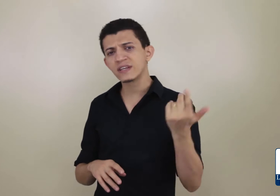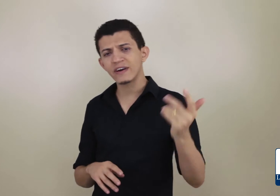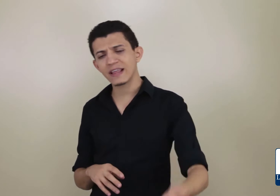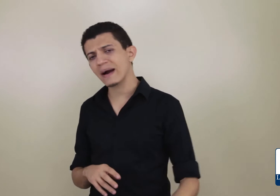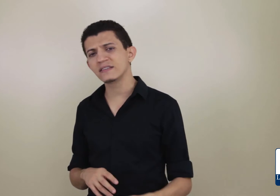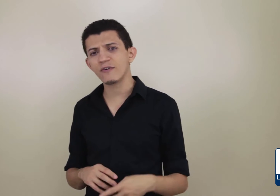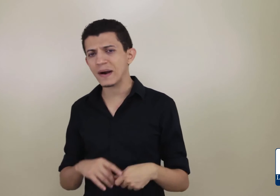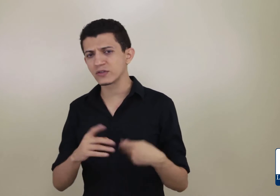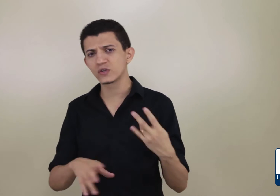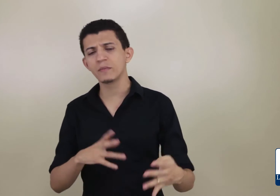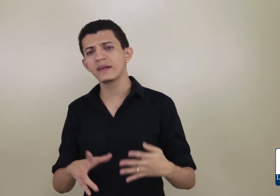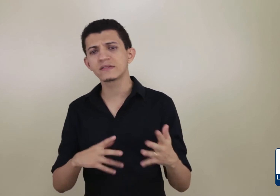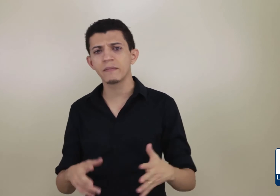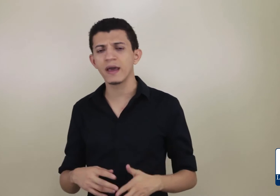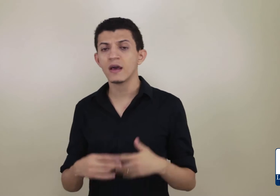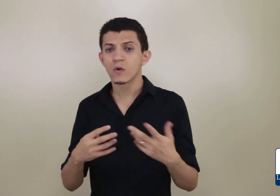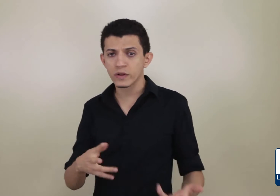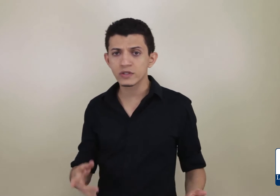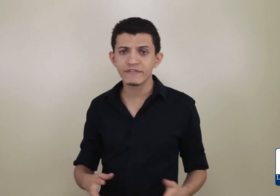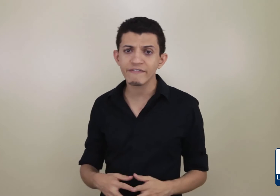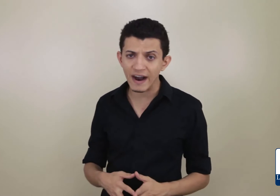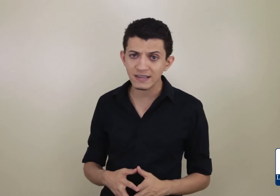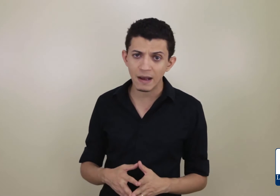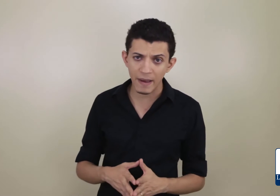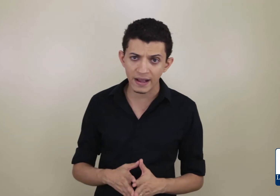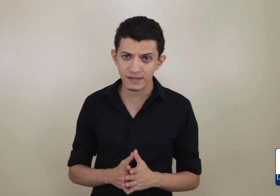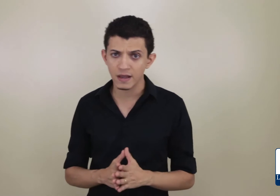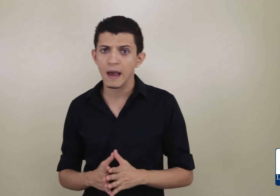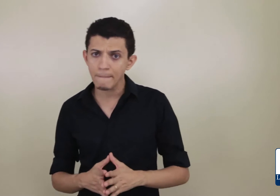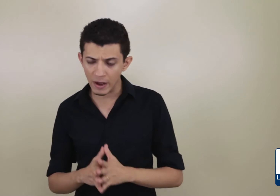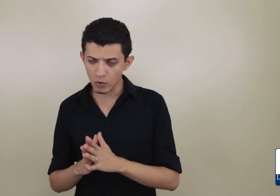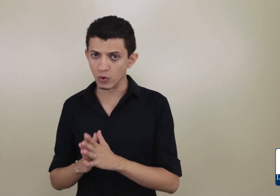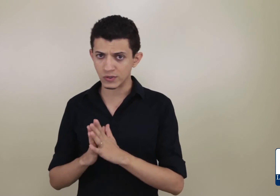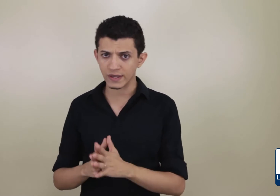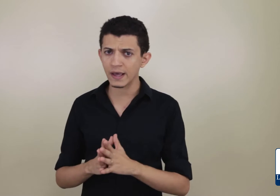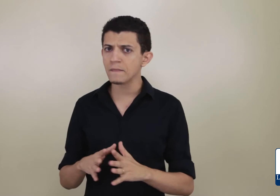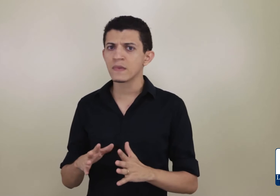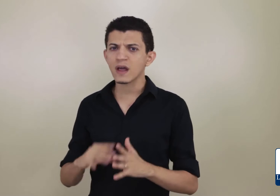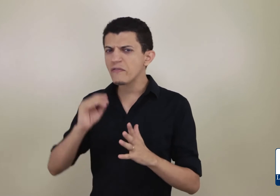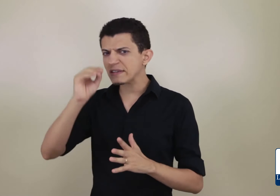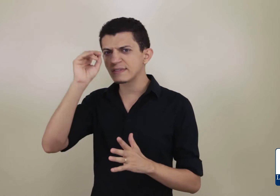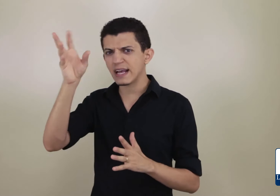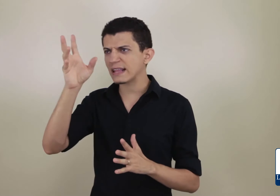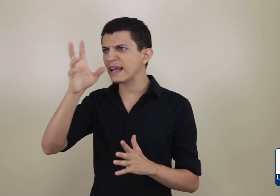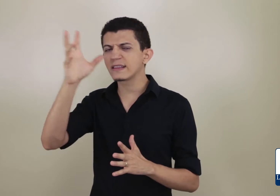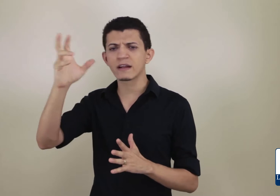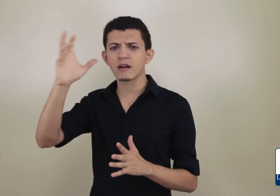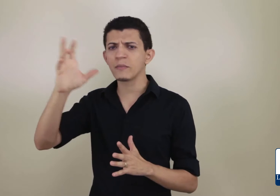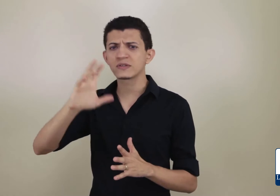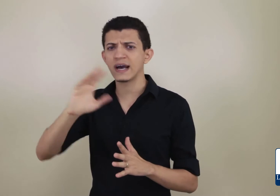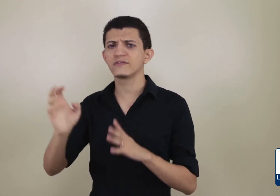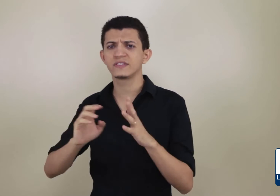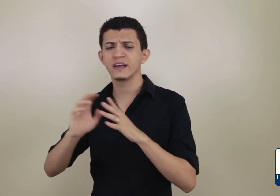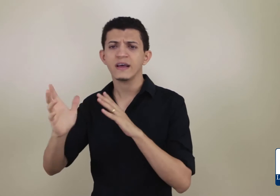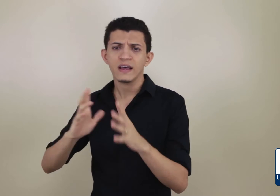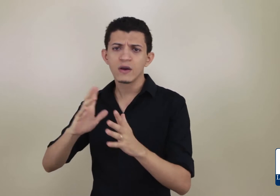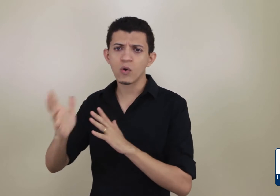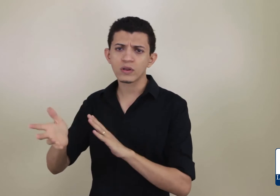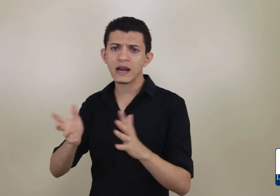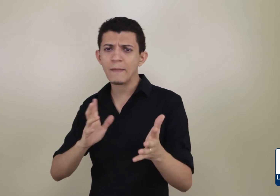você vai ter mais informações sobre isso também. Quando eu tiver vagas abertas para o curso, ok? Talvez você, até entrando lá no meu site, você encontre lá